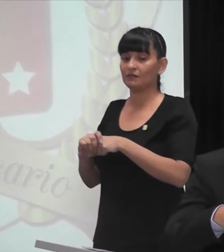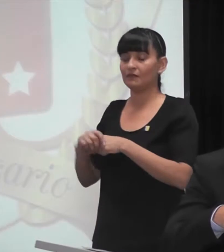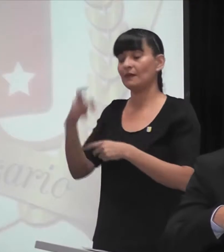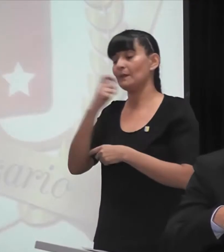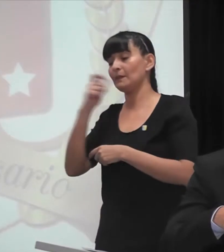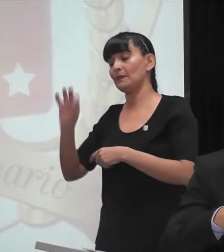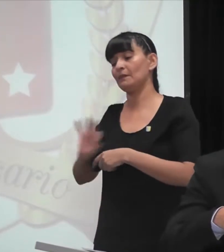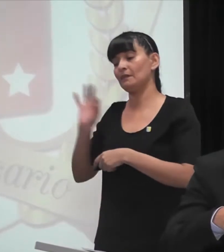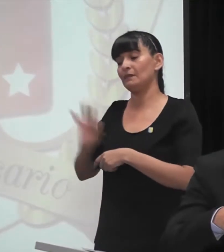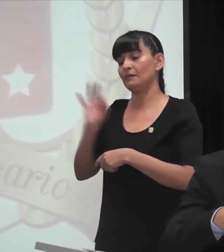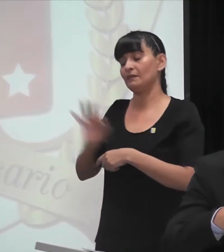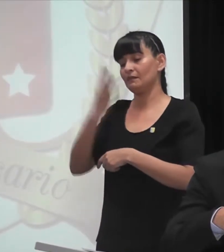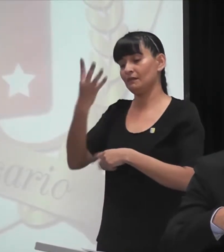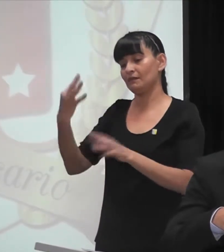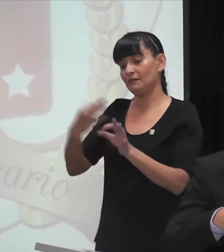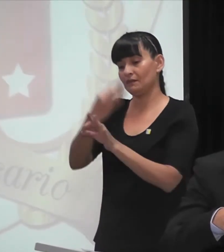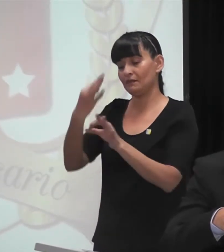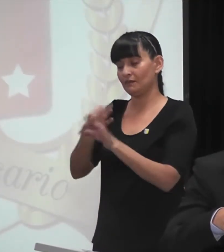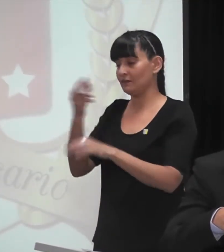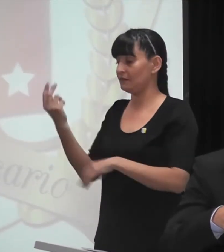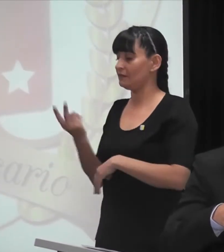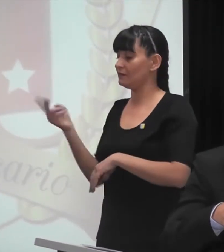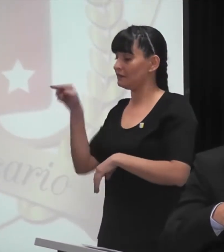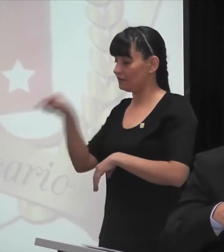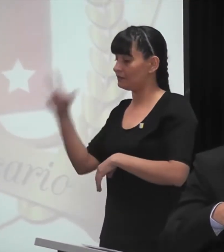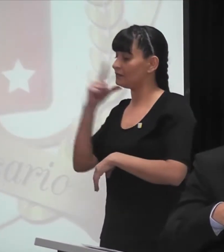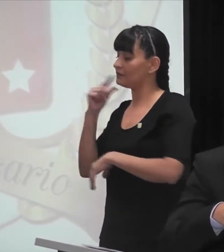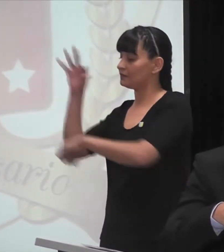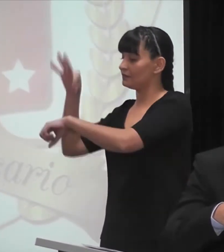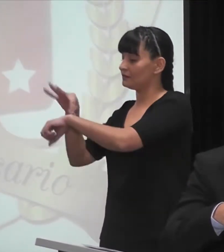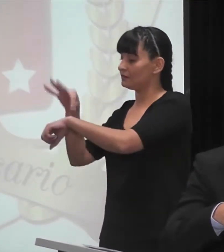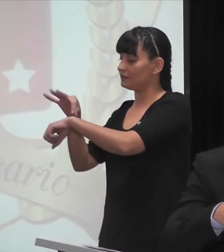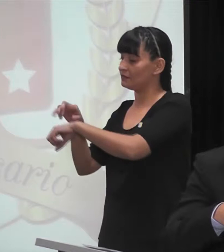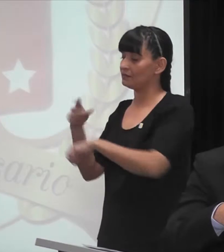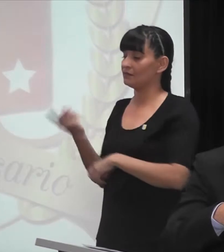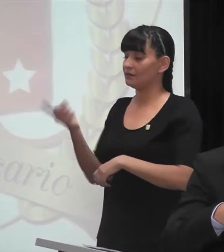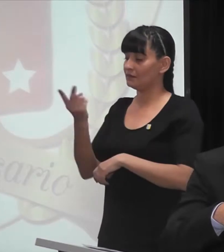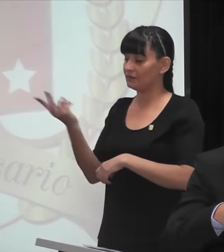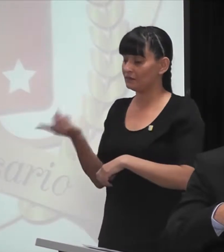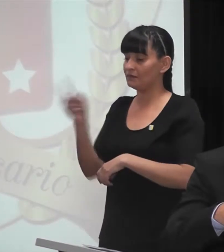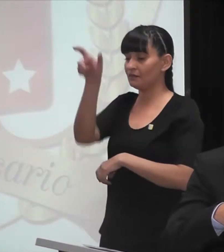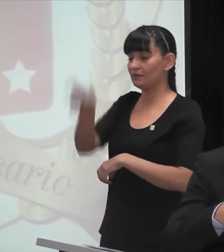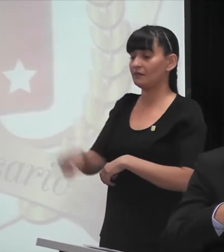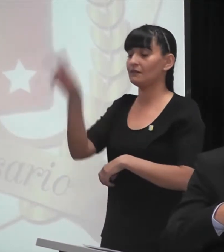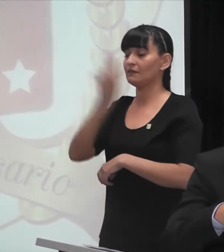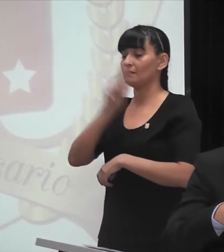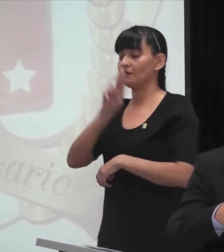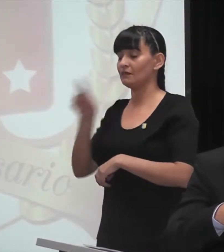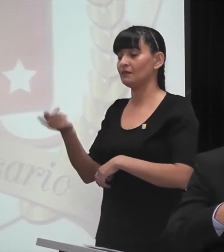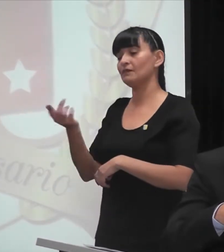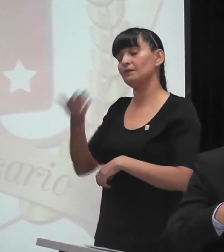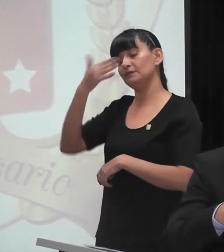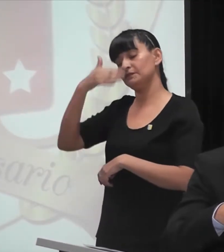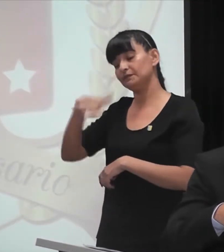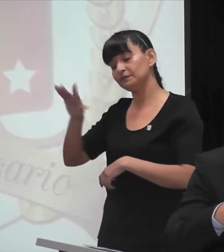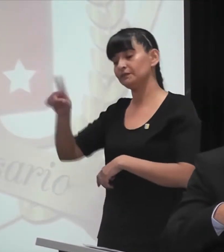en el profesorado. Fue él, el doctor Varela y Lidia Aznar, alumna, a gestionar ante la